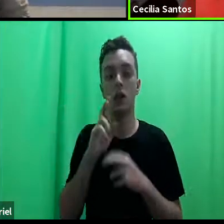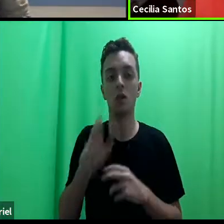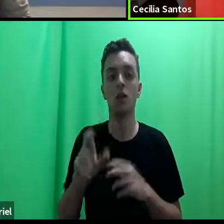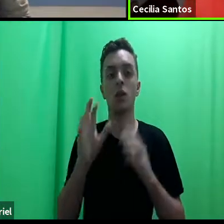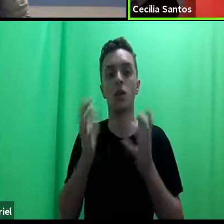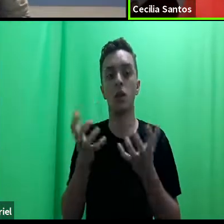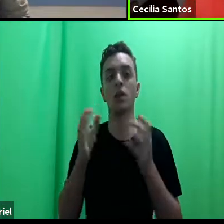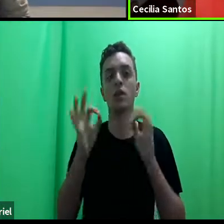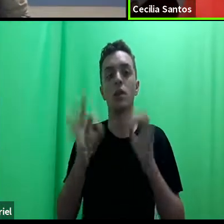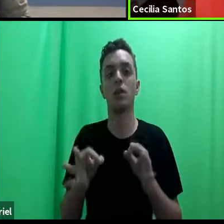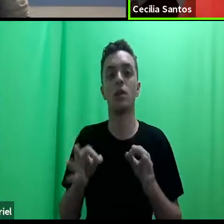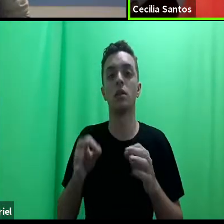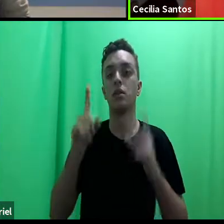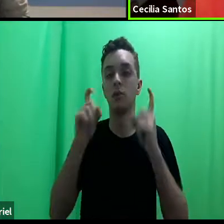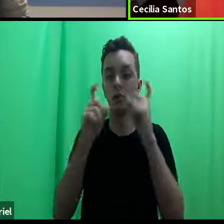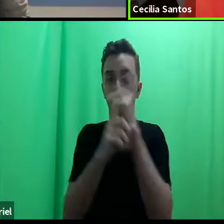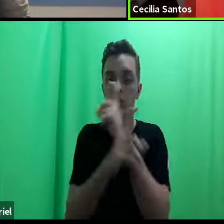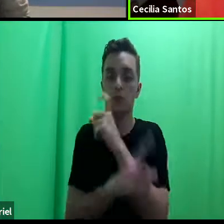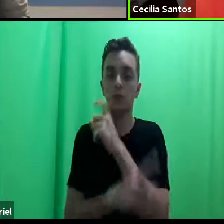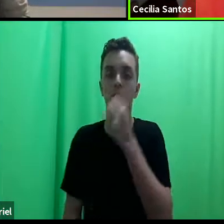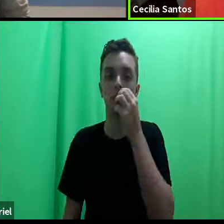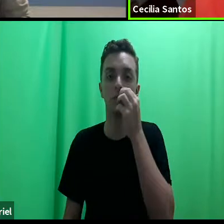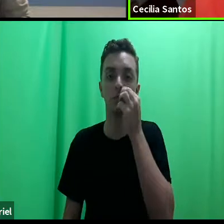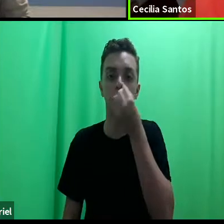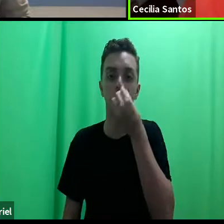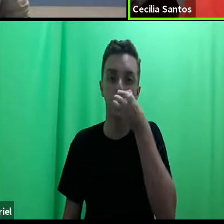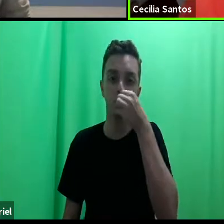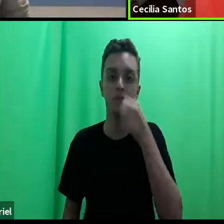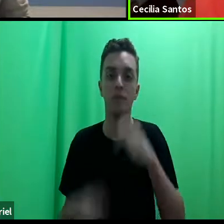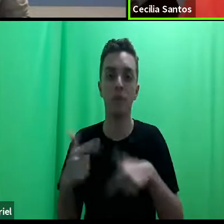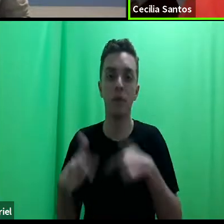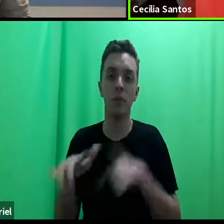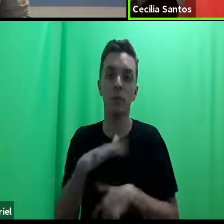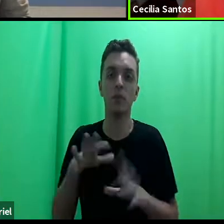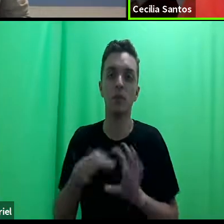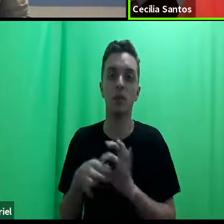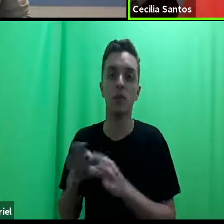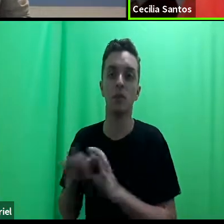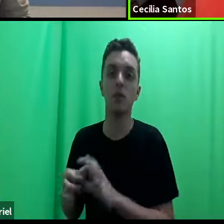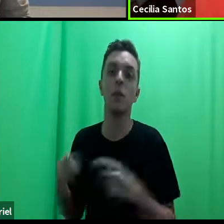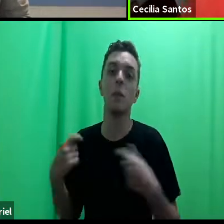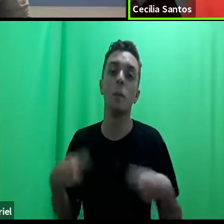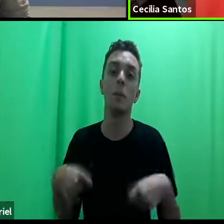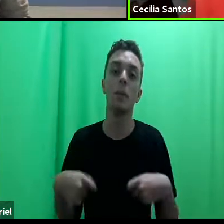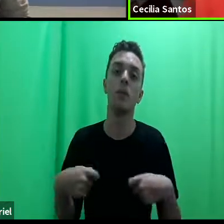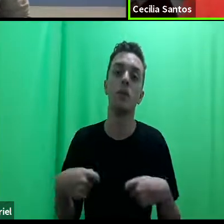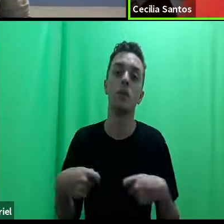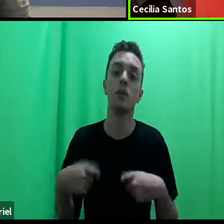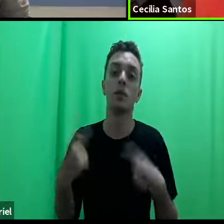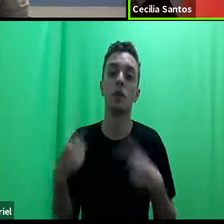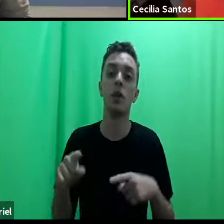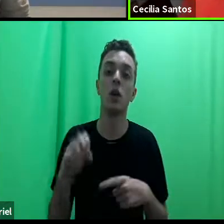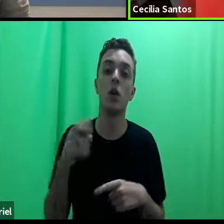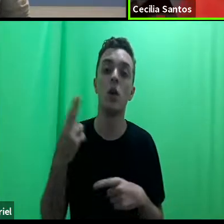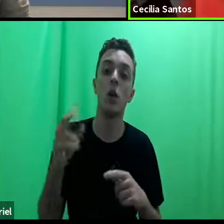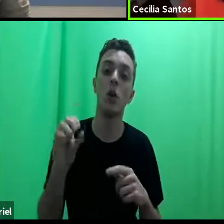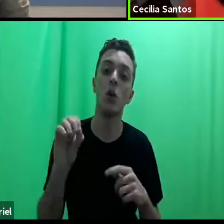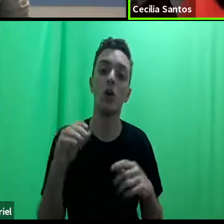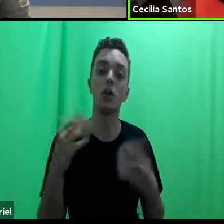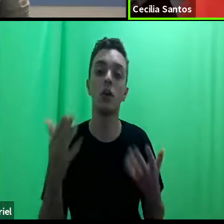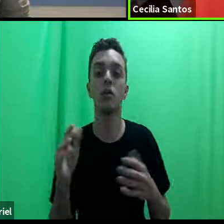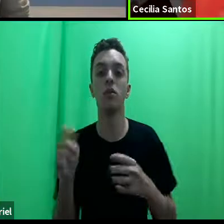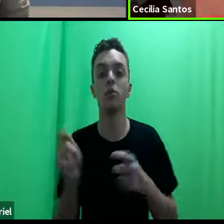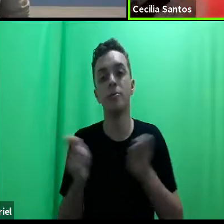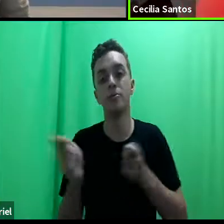é difícil, é muito difícil trabalhar nesse contexto, mas tem que desafiar. Ou, então, manobrá-lo com as